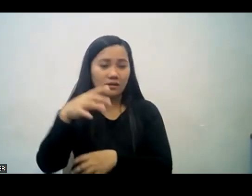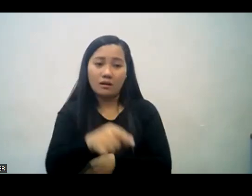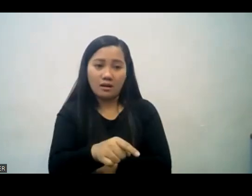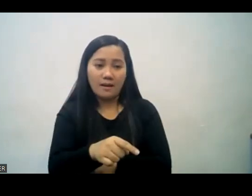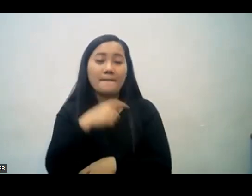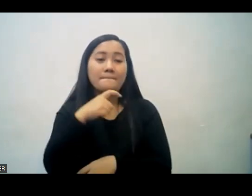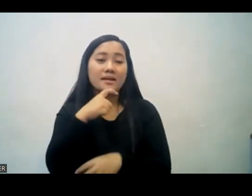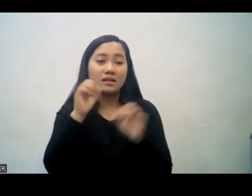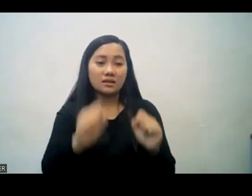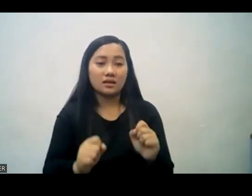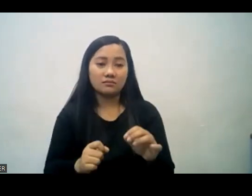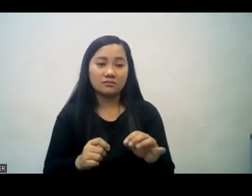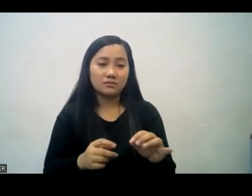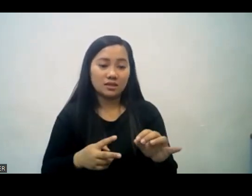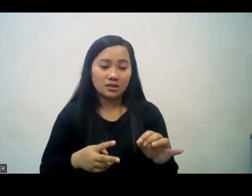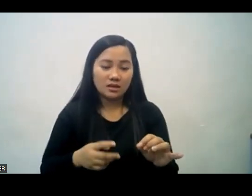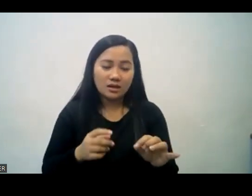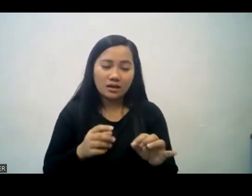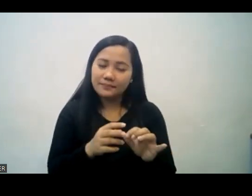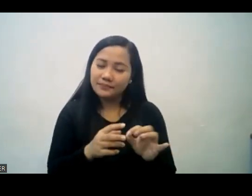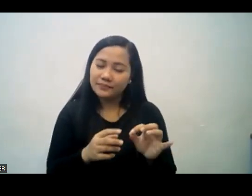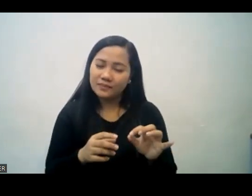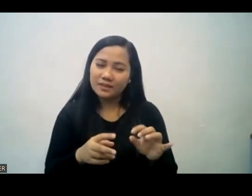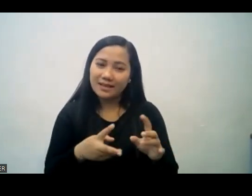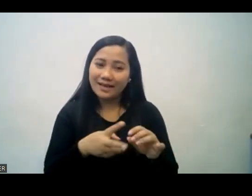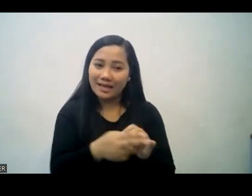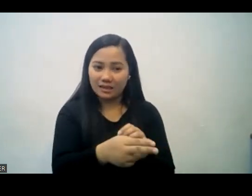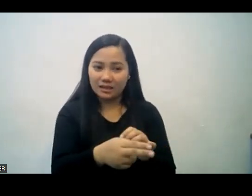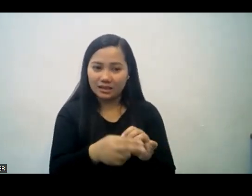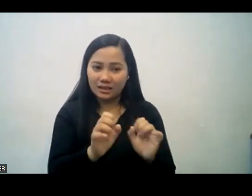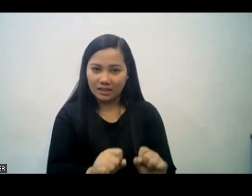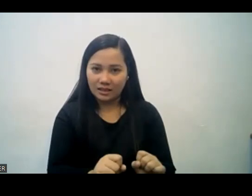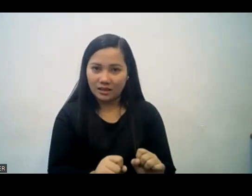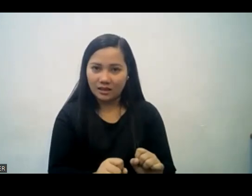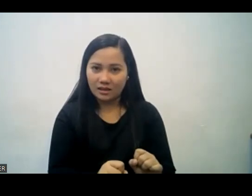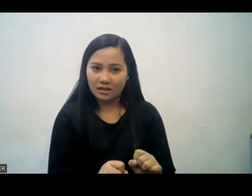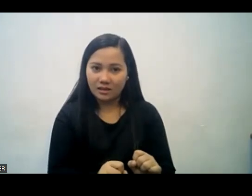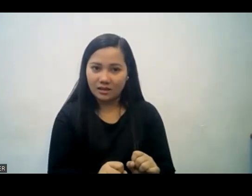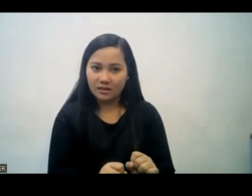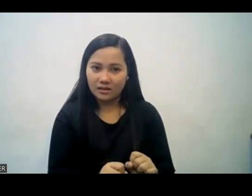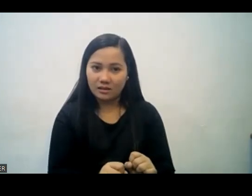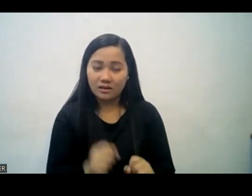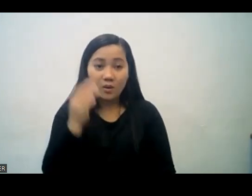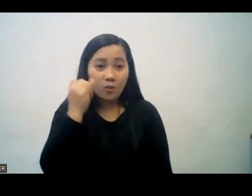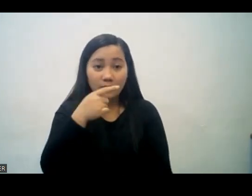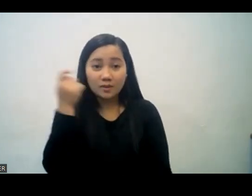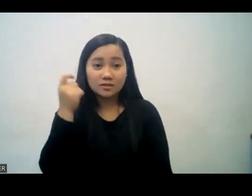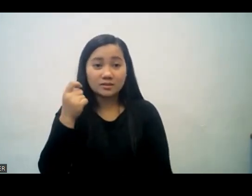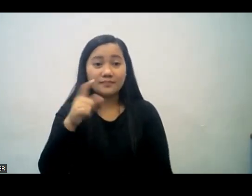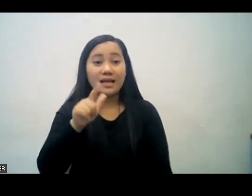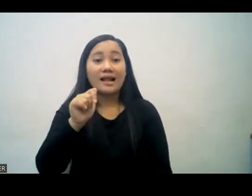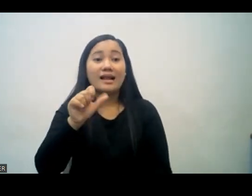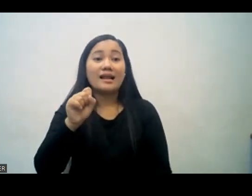is very powerful because that machine compress the light more and more then